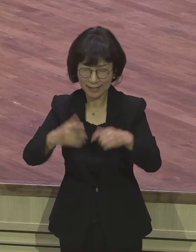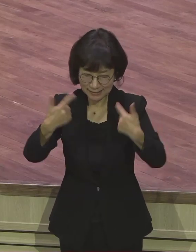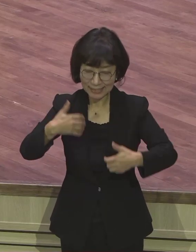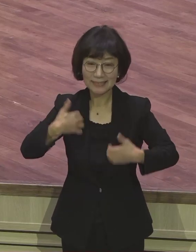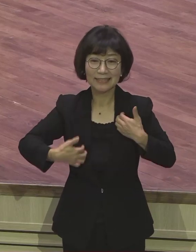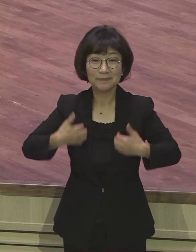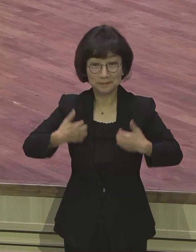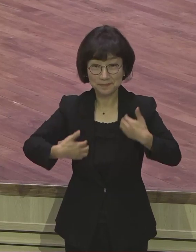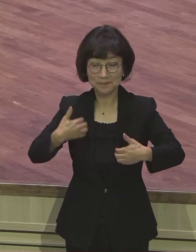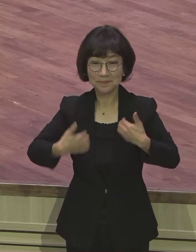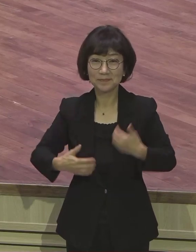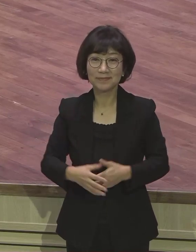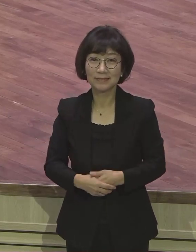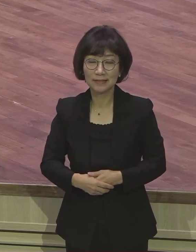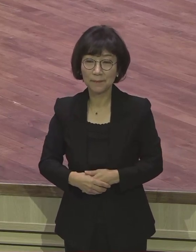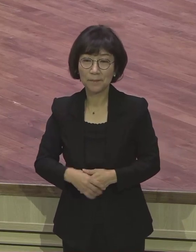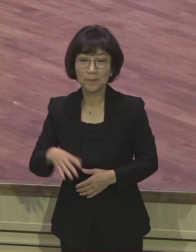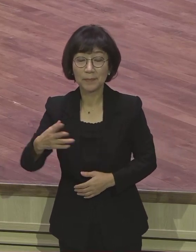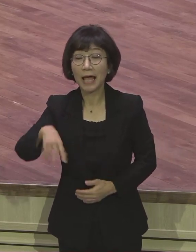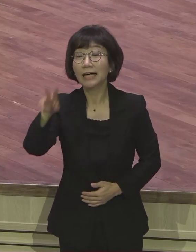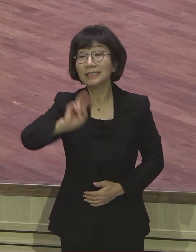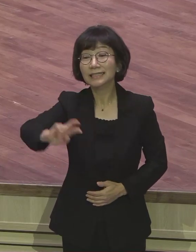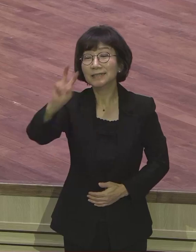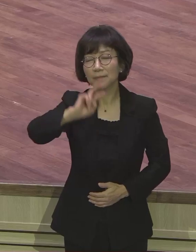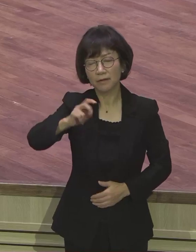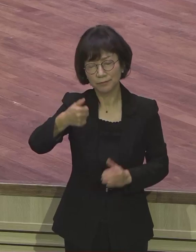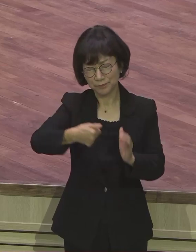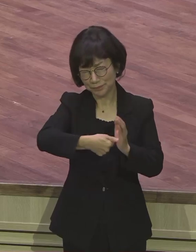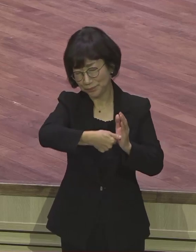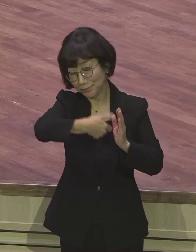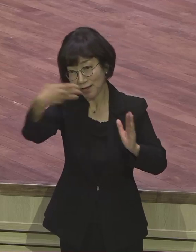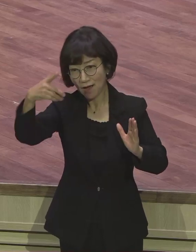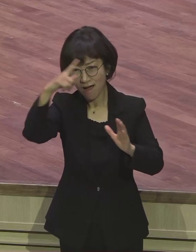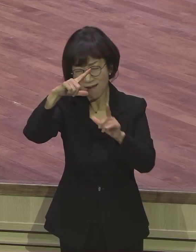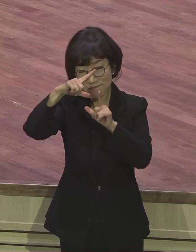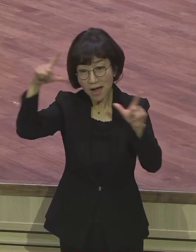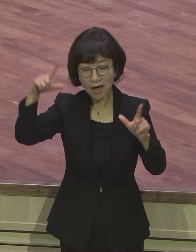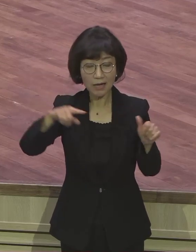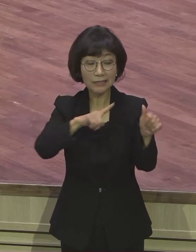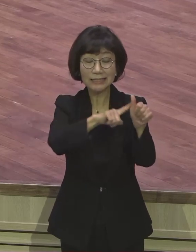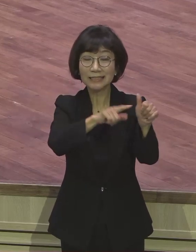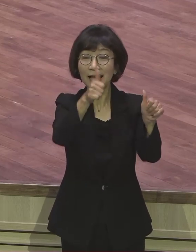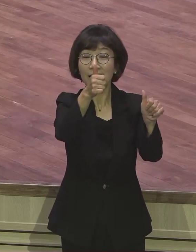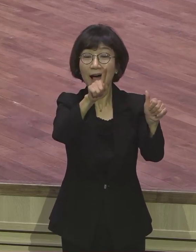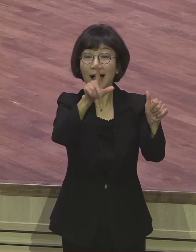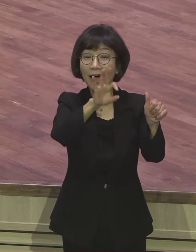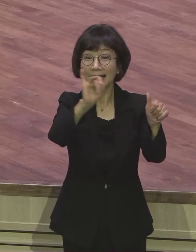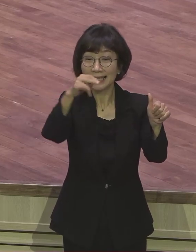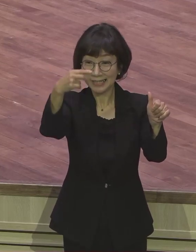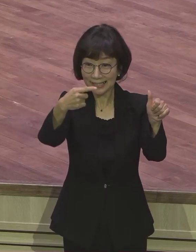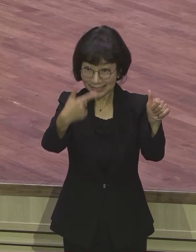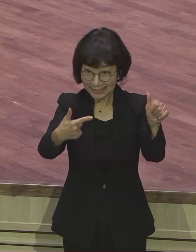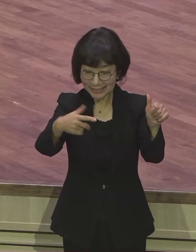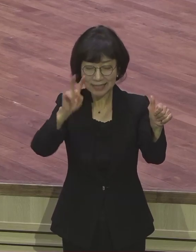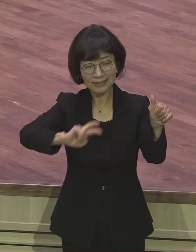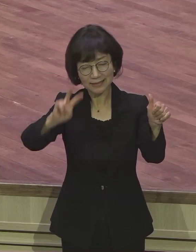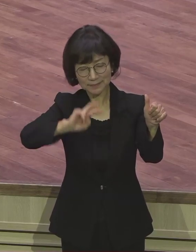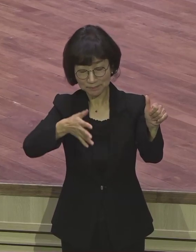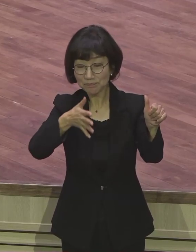이 교양곡의 아버지라고 불리는 유명한 작곡가 있죠. 하이든. 이 하이든에게